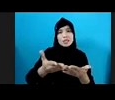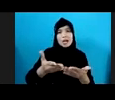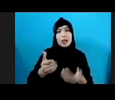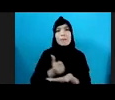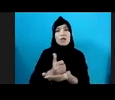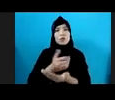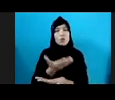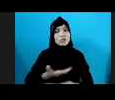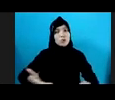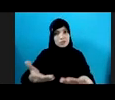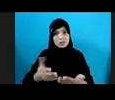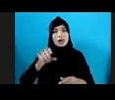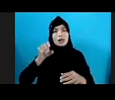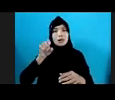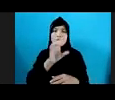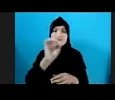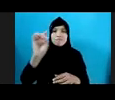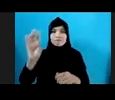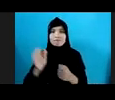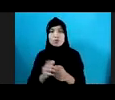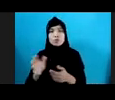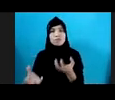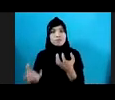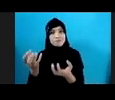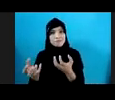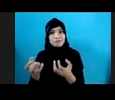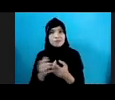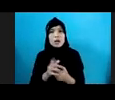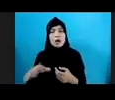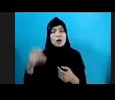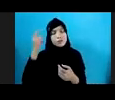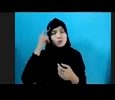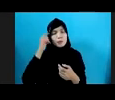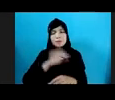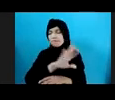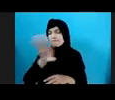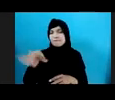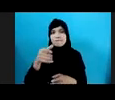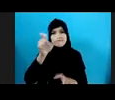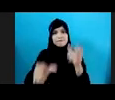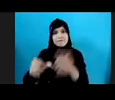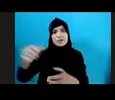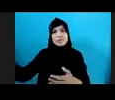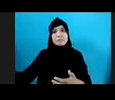Setiap Proses Pradilan Karena Itu Saya Kira Banyak Pihak Yang Sekarang Ini